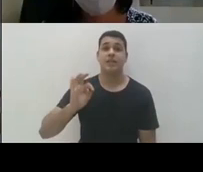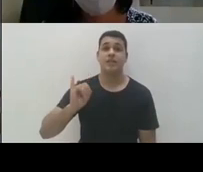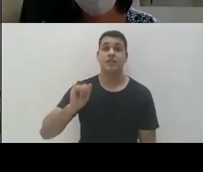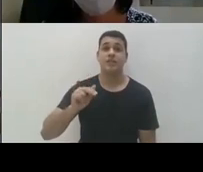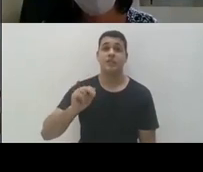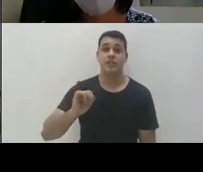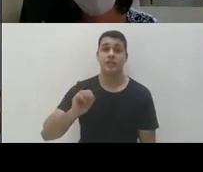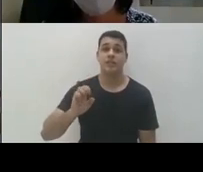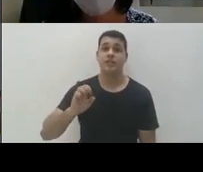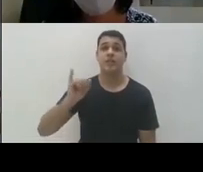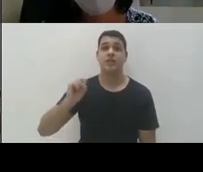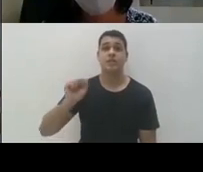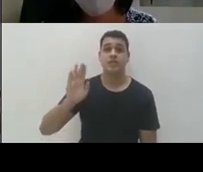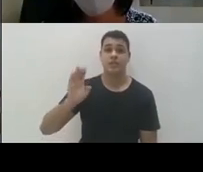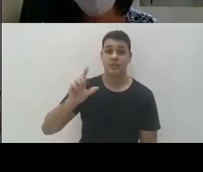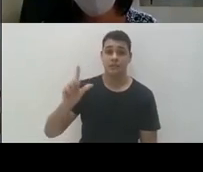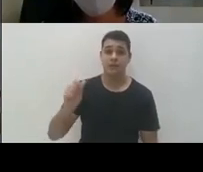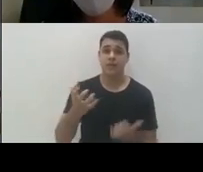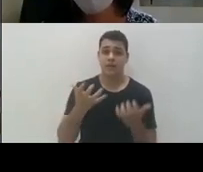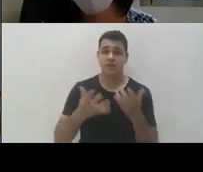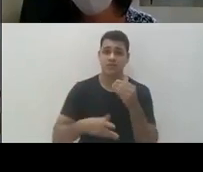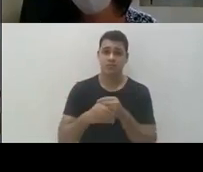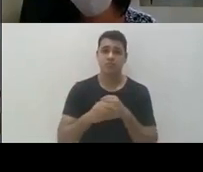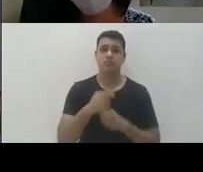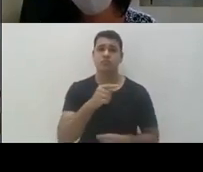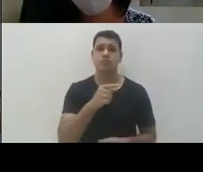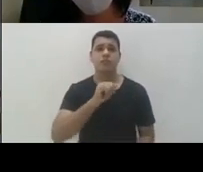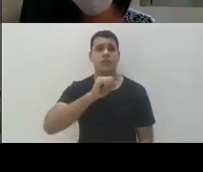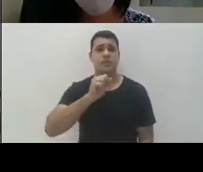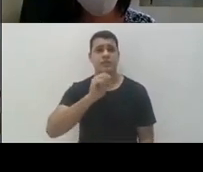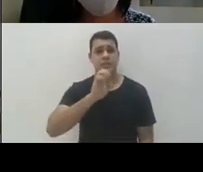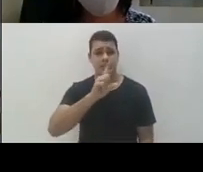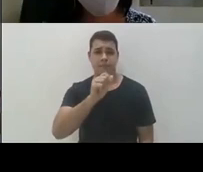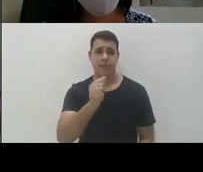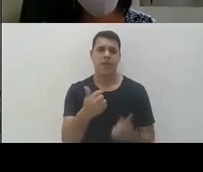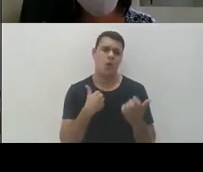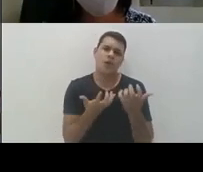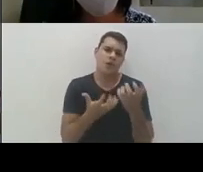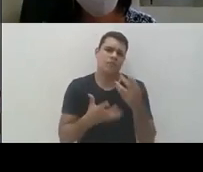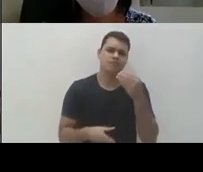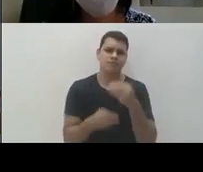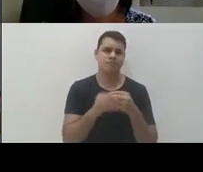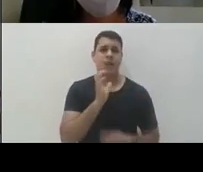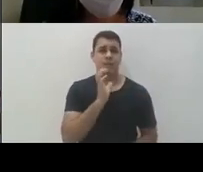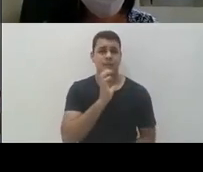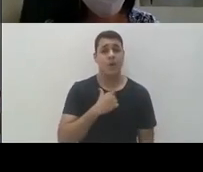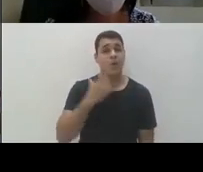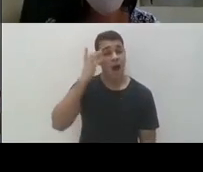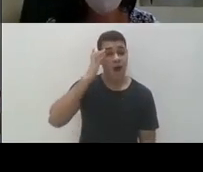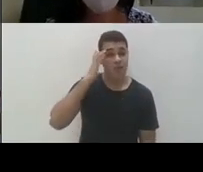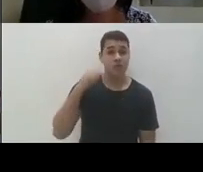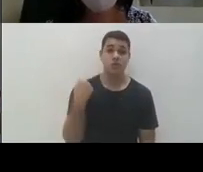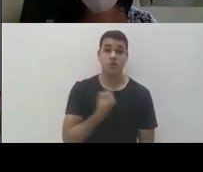pretende comentar? Eu queria fazer um comentário muito, muito rápido mesmo, que eu acho que a gente tem que se